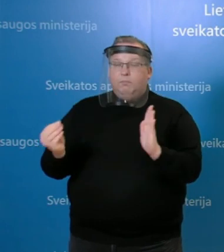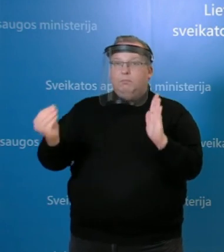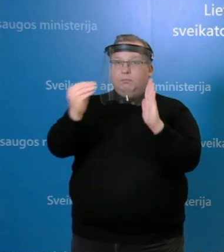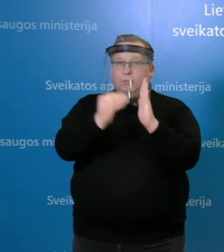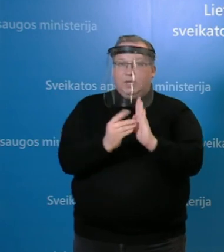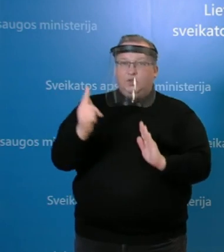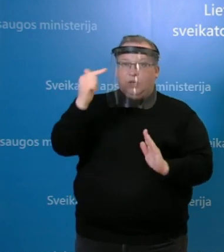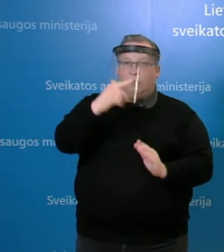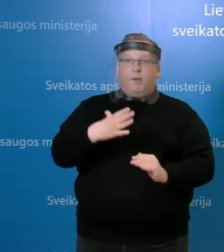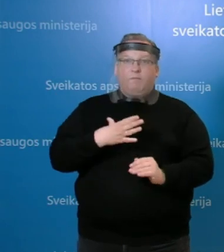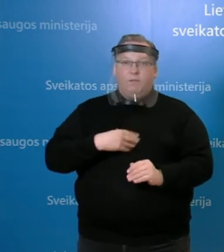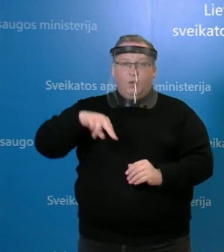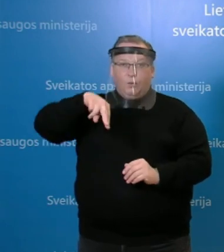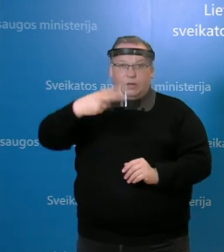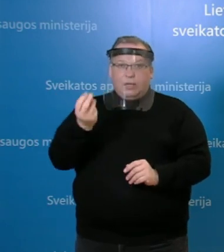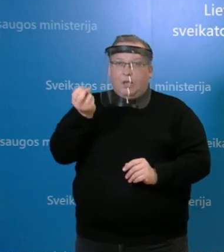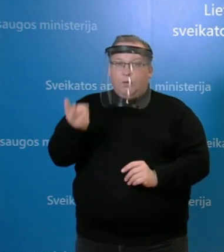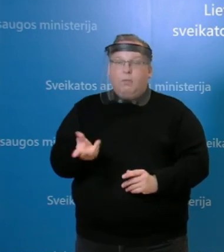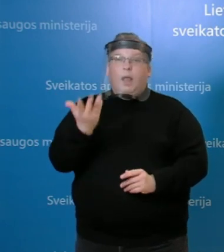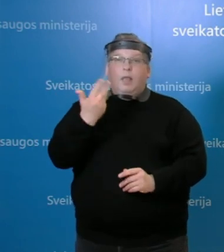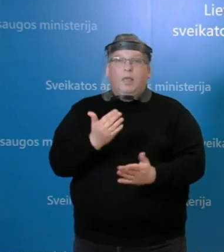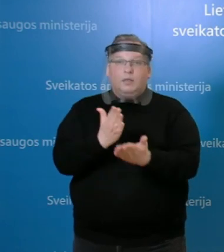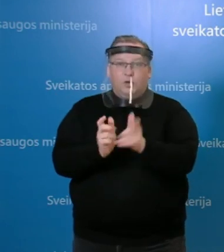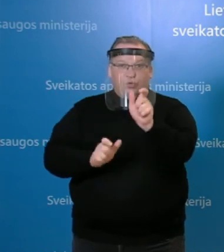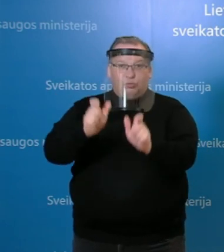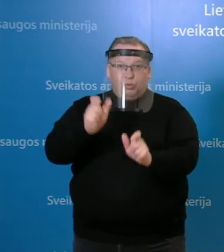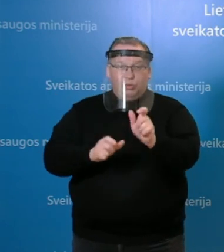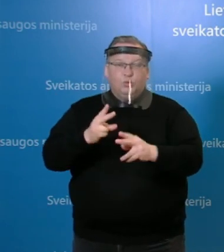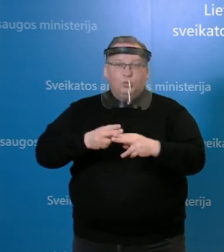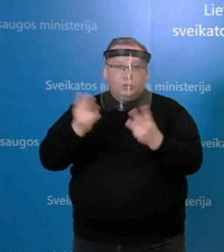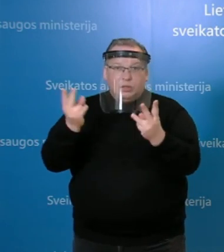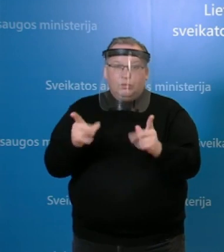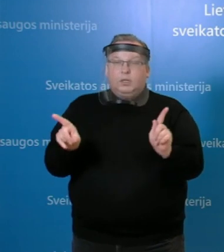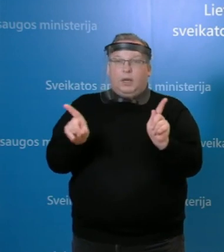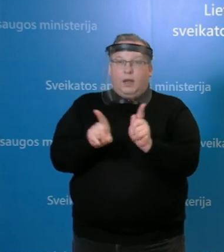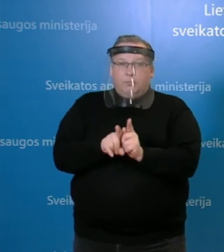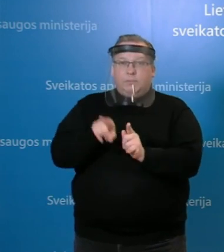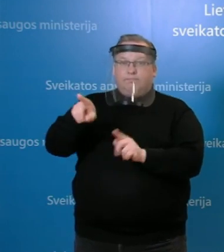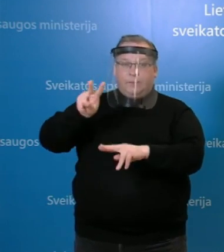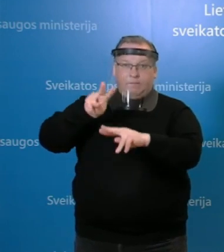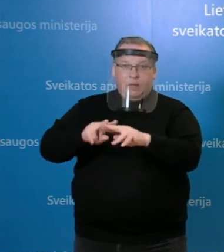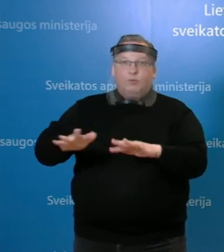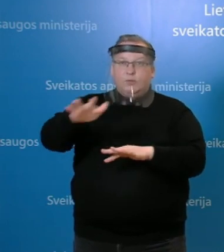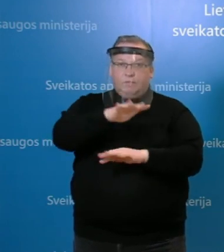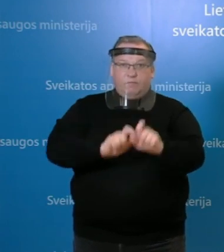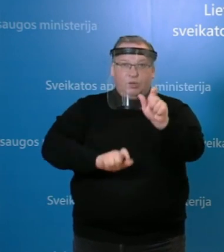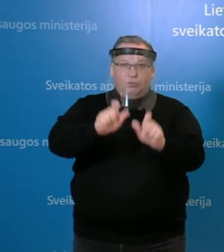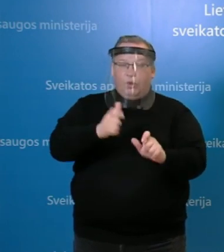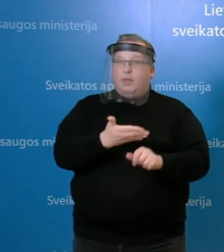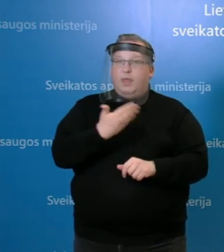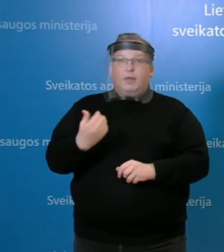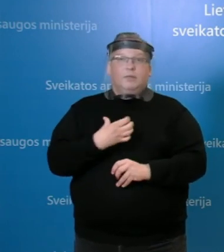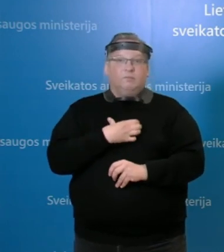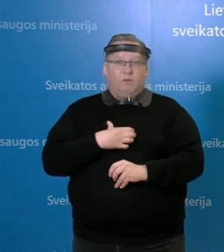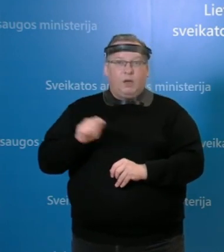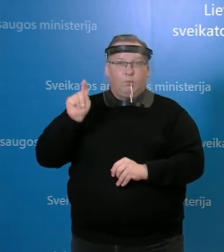Vilniaus miesto klinikiniai ligoniai, koks yra kiek į susirgymų. Na ir tokiu atveju, tos vietos visuomeniai nėra reikšmingos.